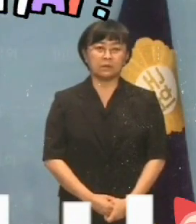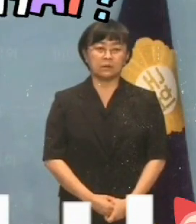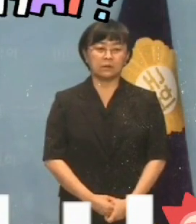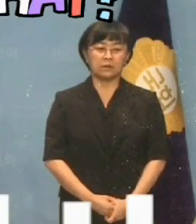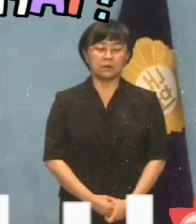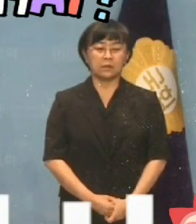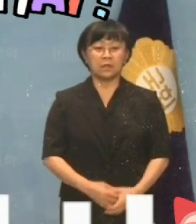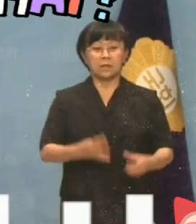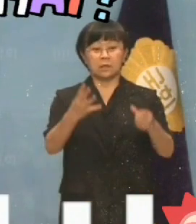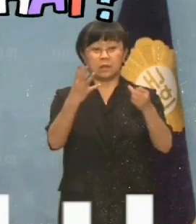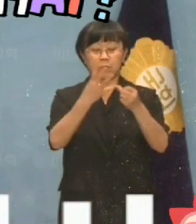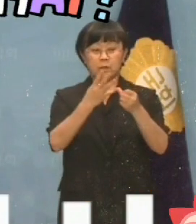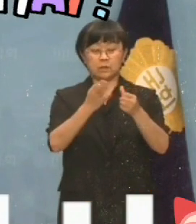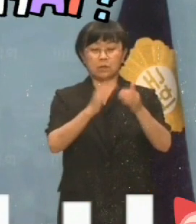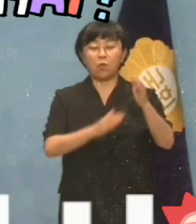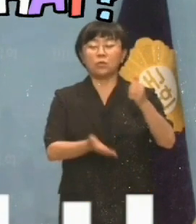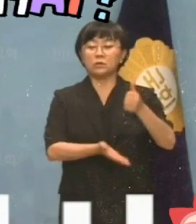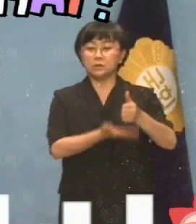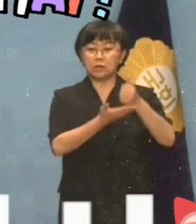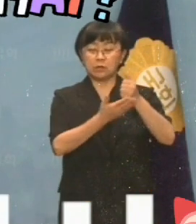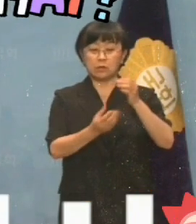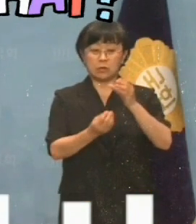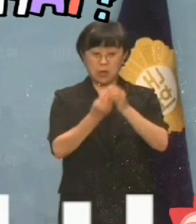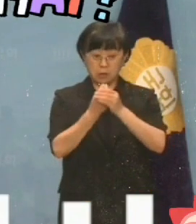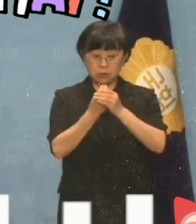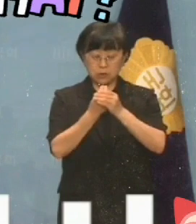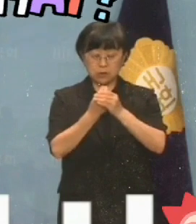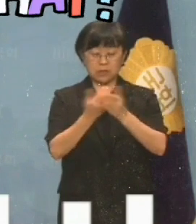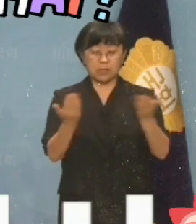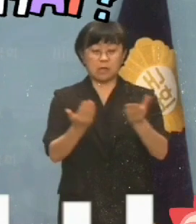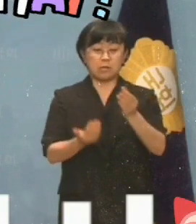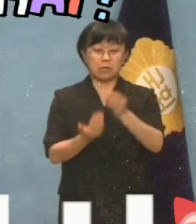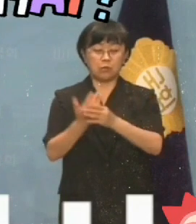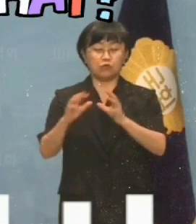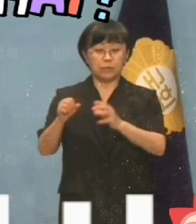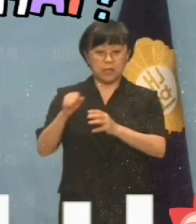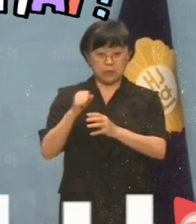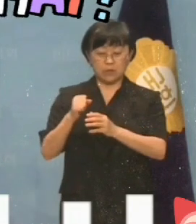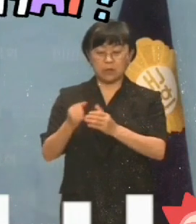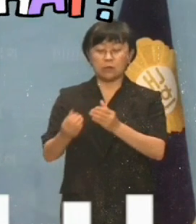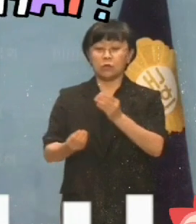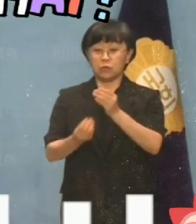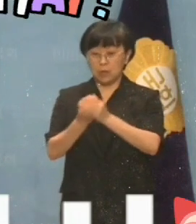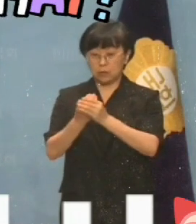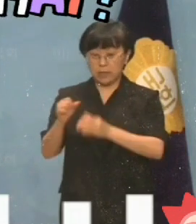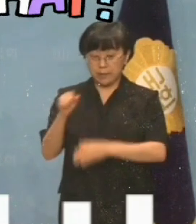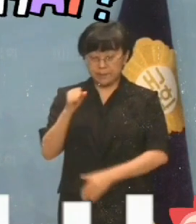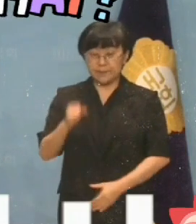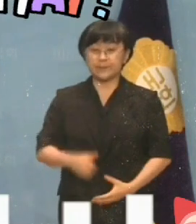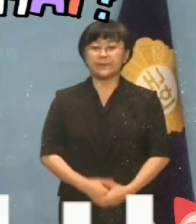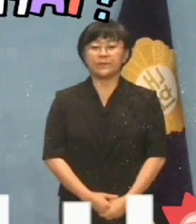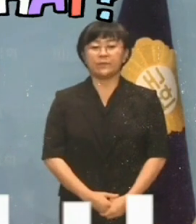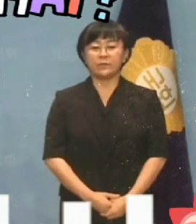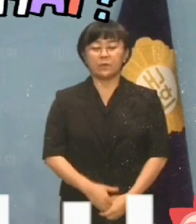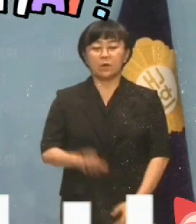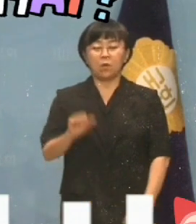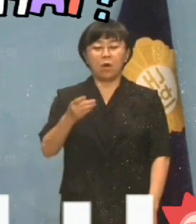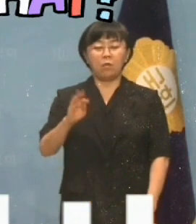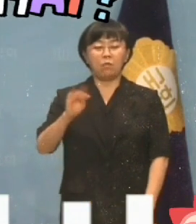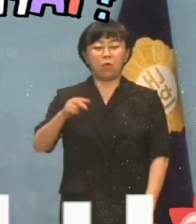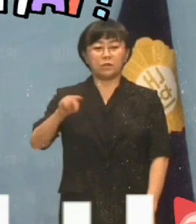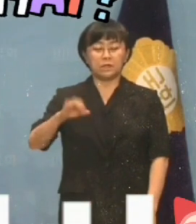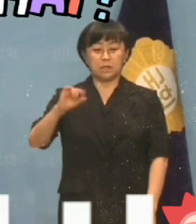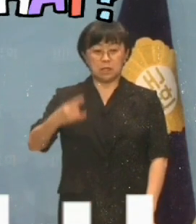네 번째 공천 뇌물 사건, 국민의 힘이 아니라 뇌물의 힘입니까? 황보성이